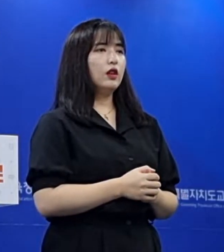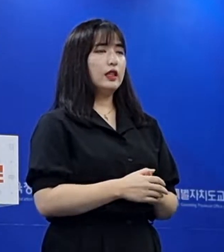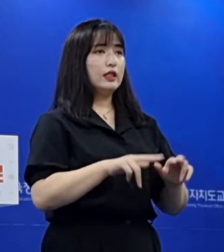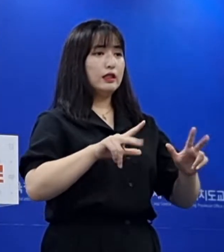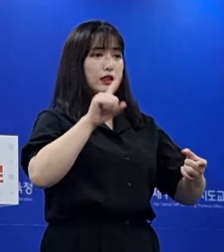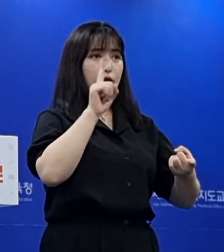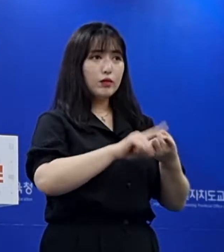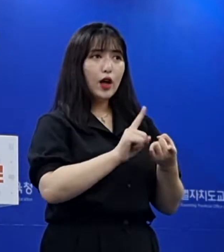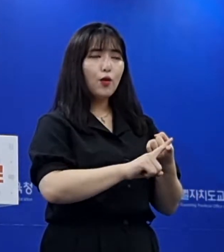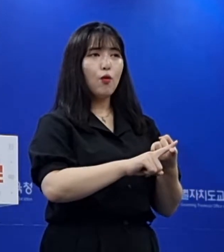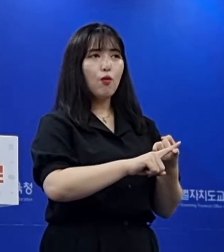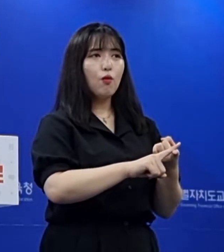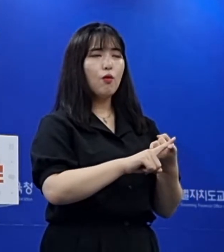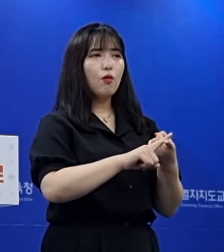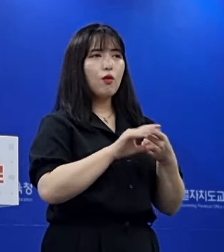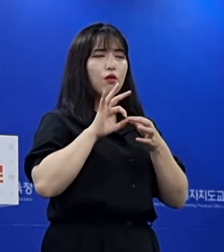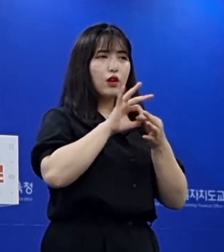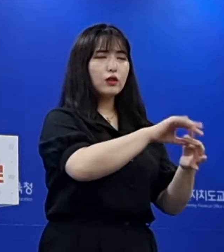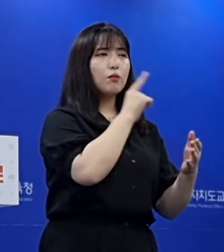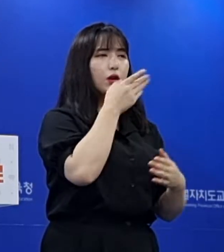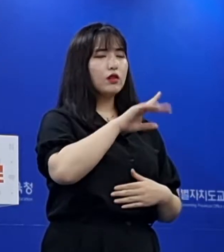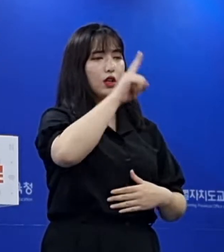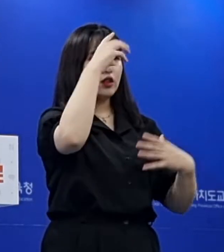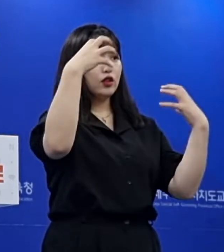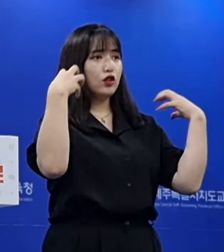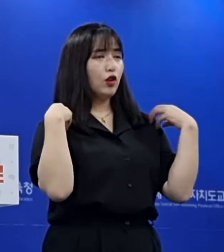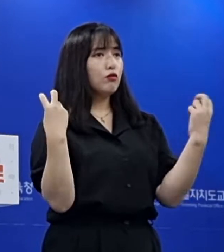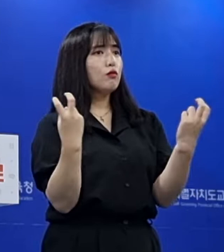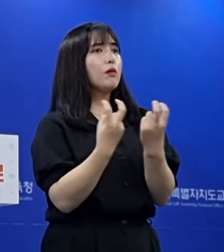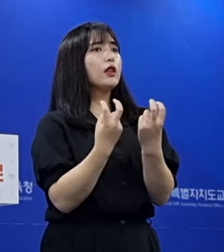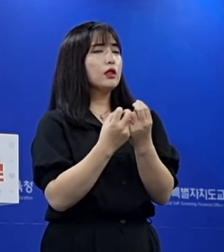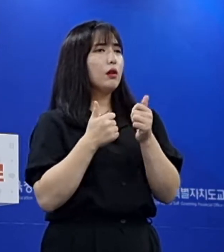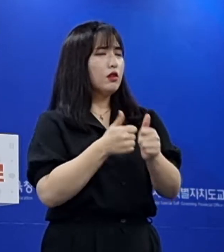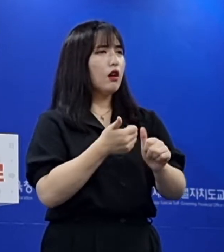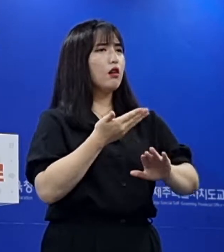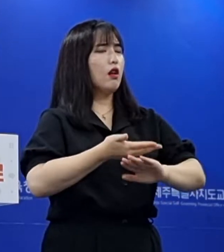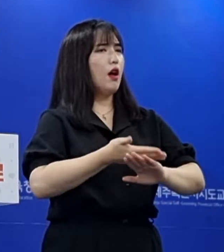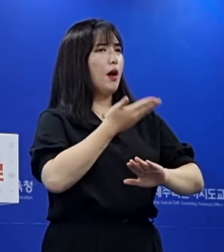유지하신다고 하시는데 정부 방침에 따라서 달라질 수 있다는 표현도 있고요.